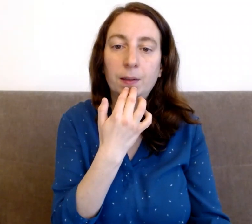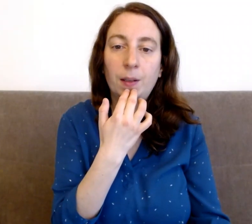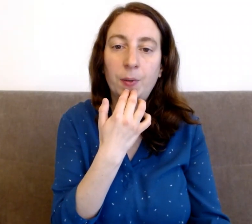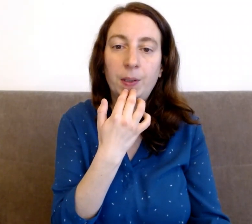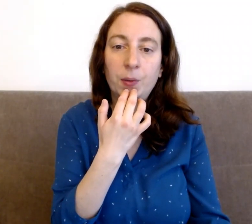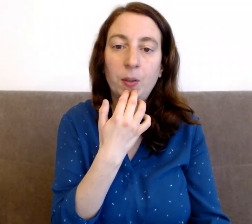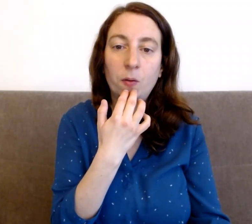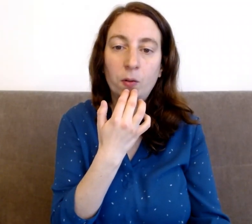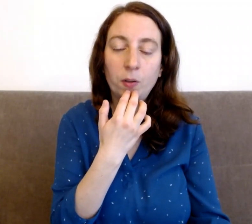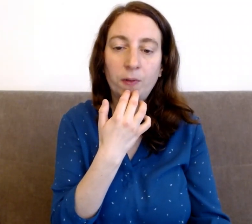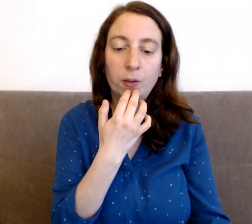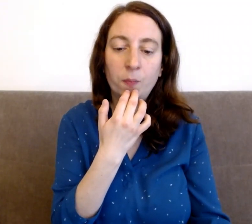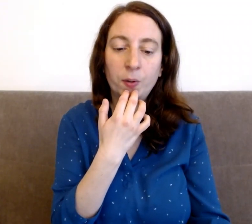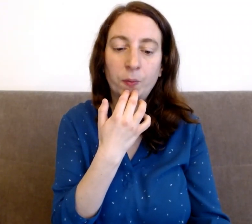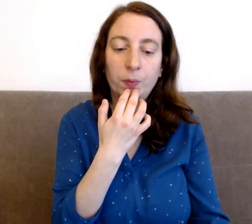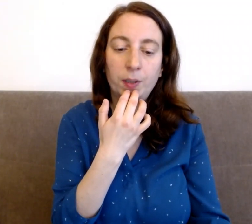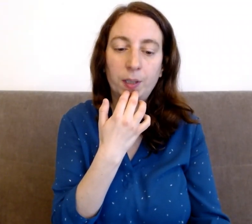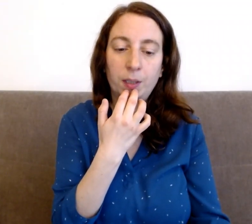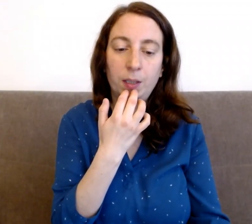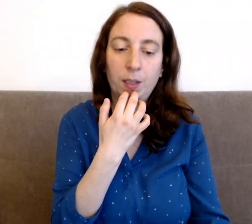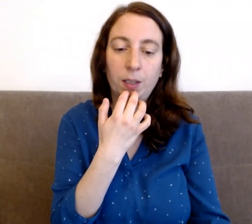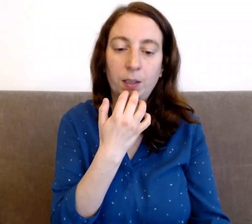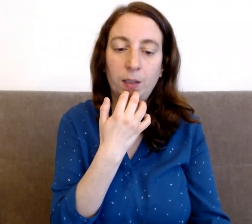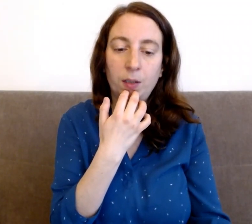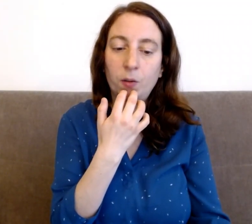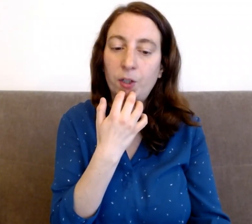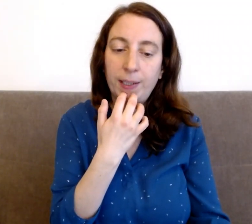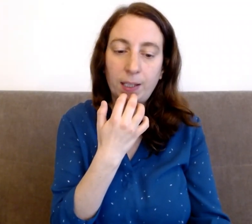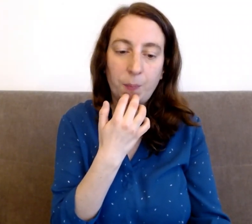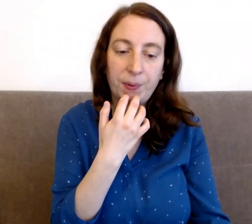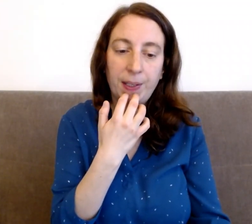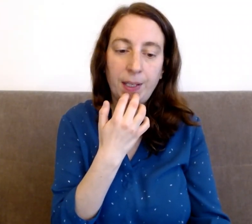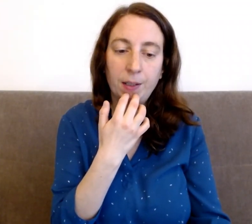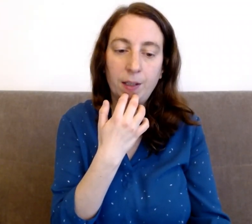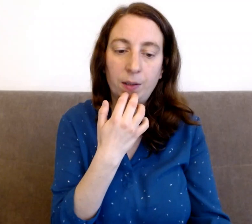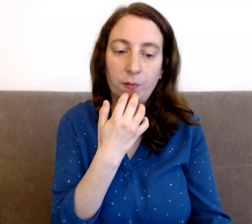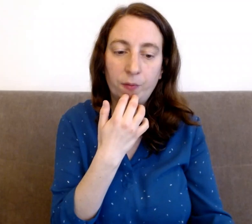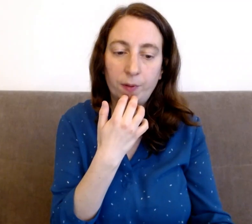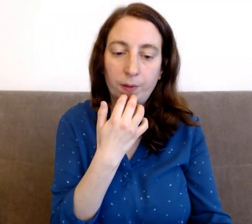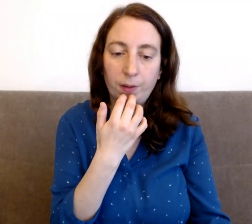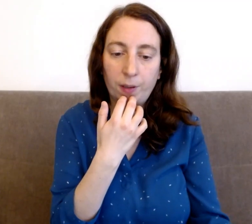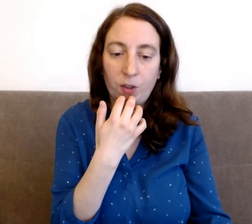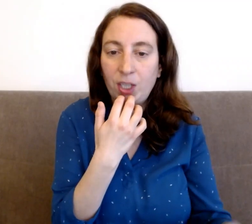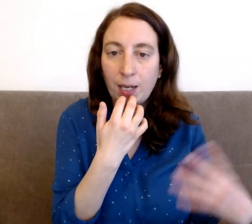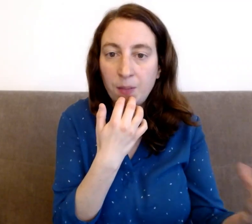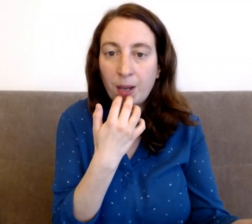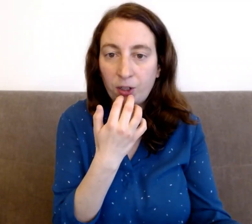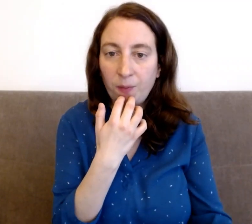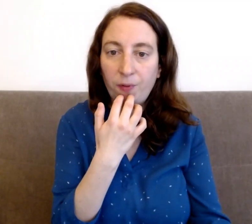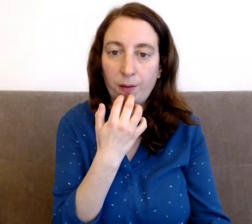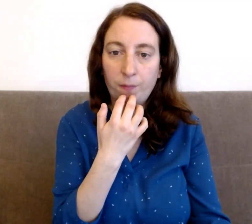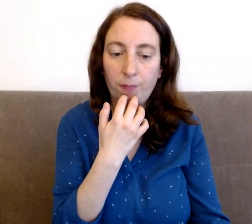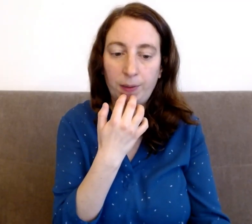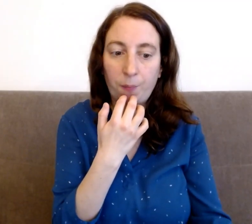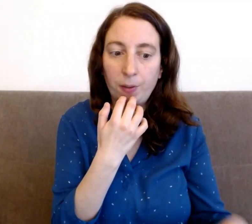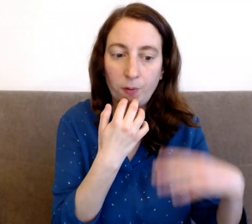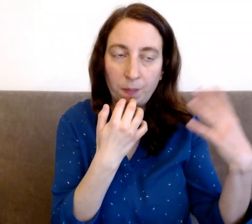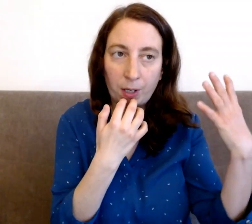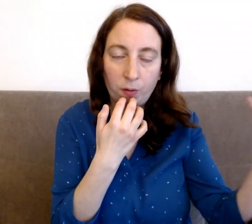Tapotez ensuite dans le creux de votre menton. Quand j'ai cette pensée, j'ai telle image qui me vient. Ça peut être une image d'une